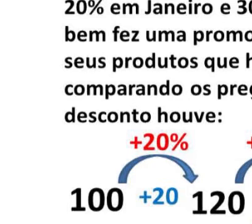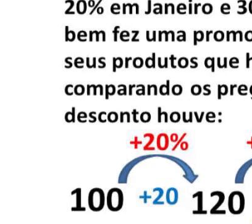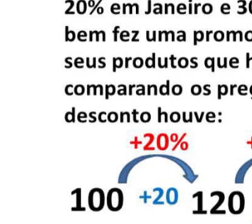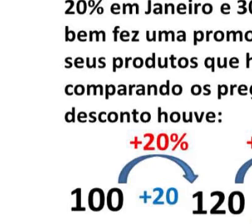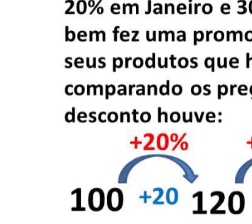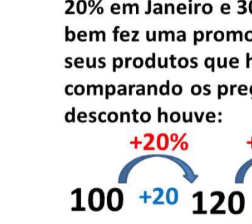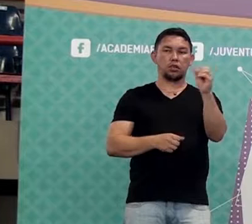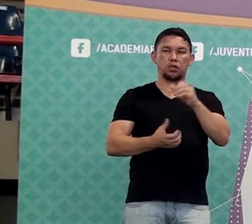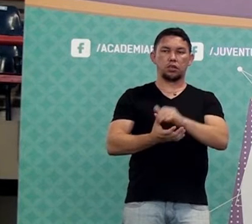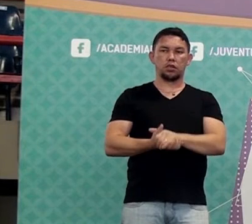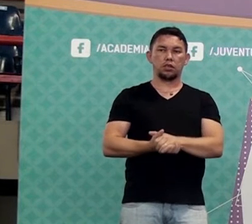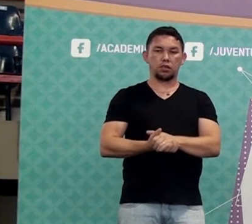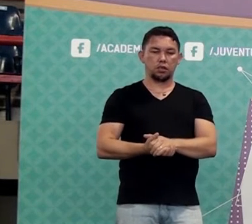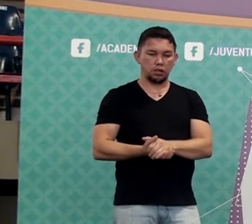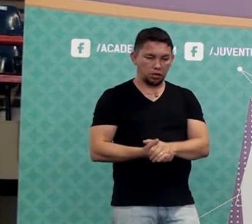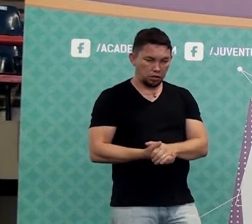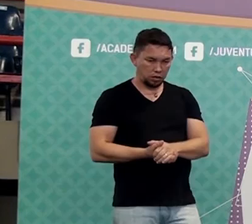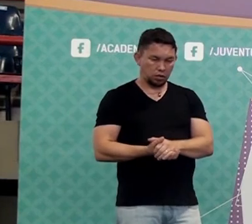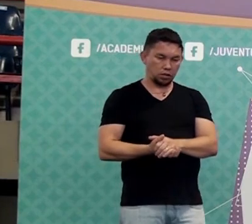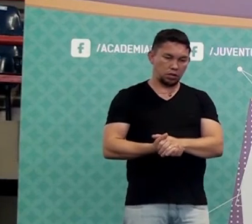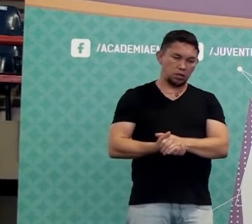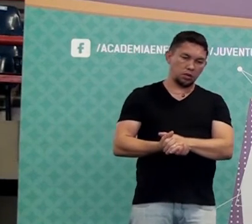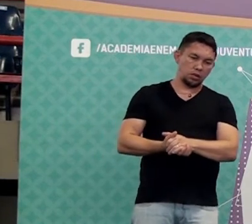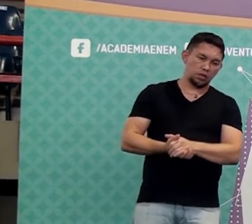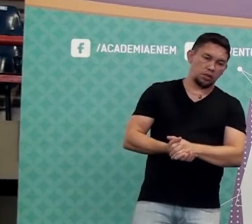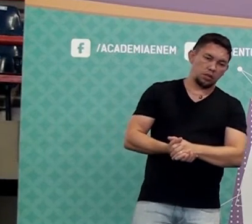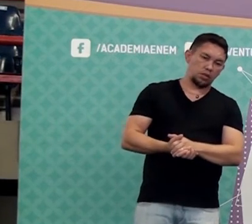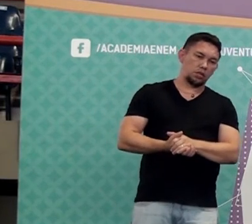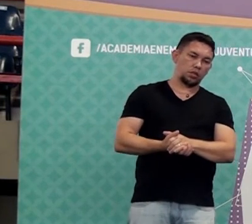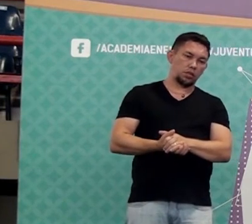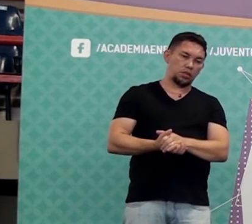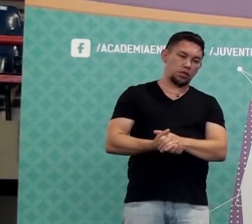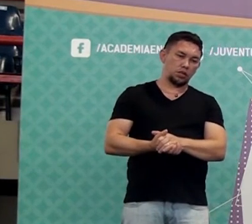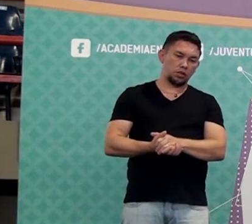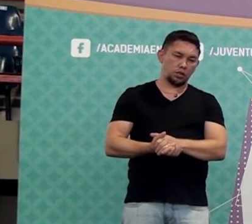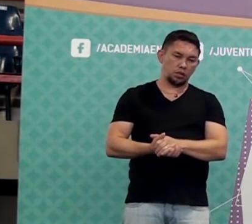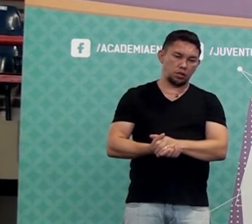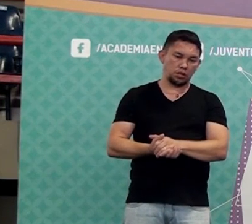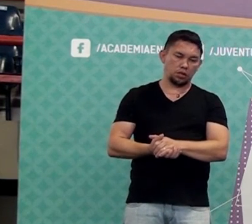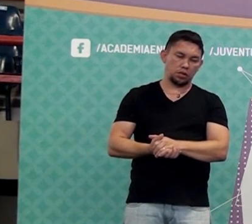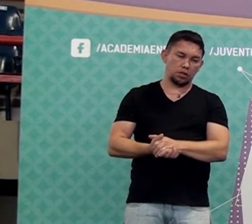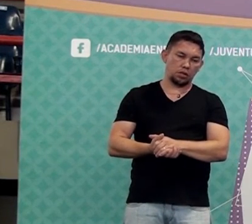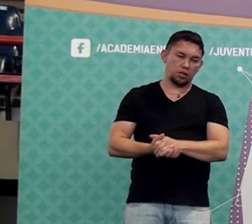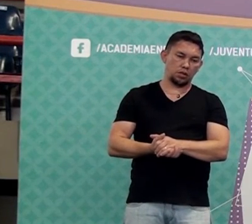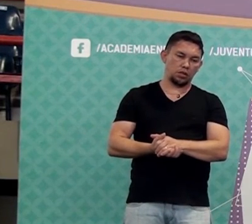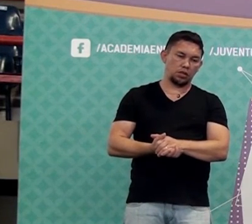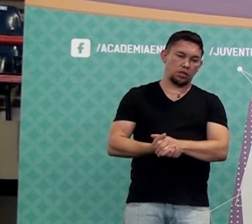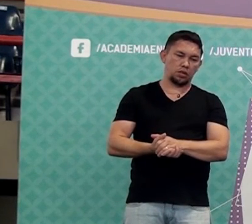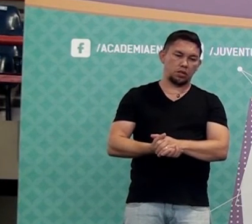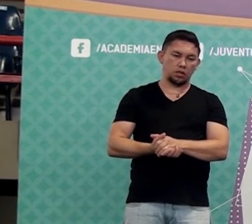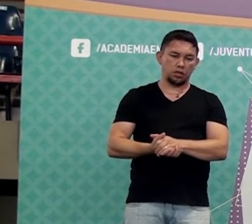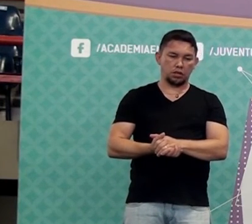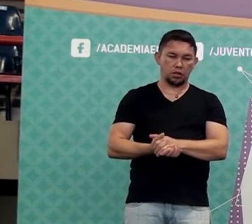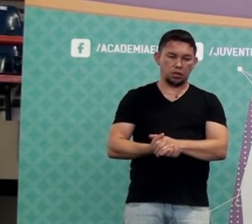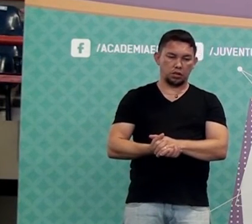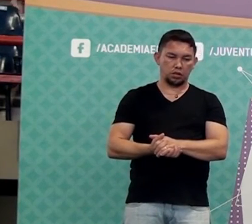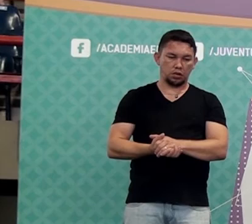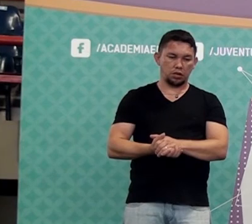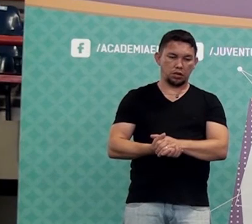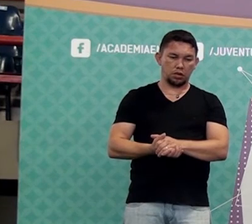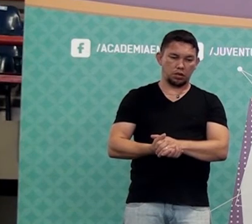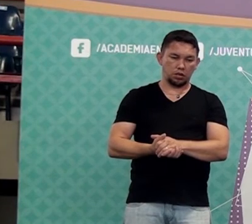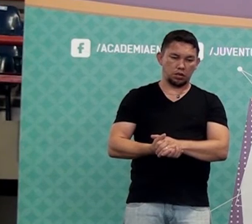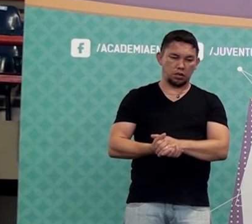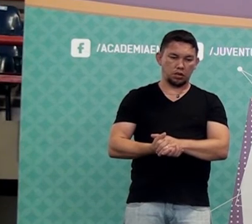156, exatamente. Então, pra aí, ó. Tá vendo que eu falei pra vocês que não era 50%, ó? De 100 pra 156,